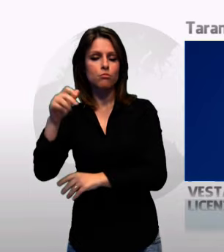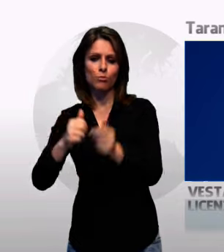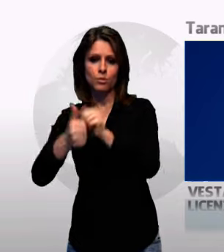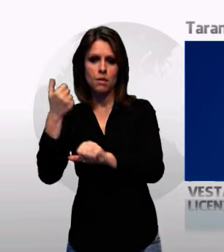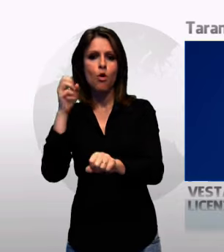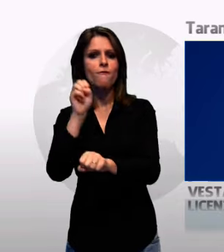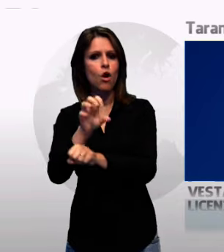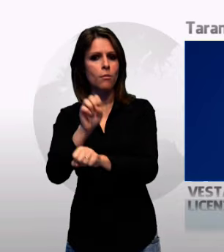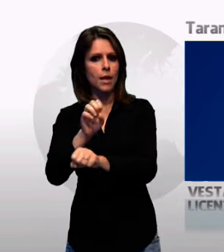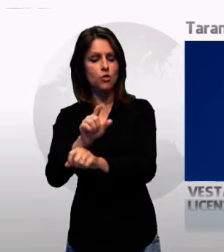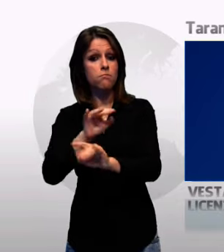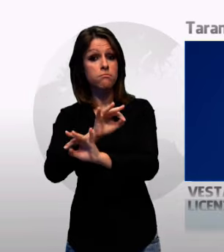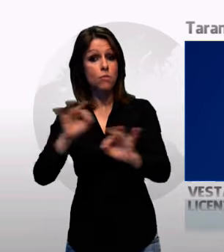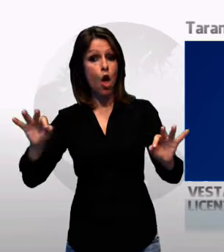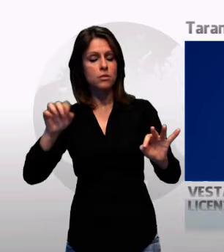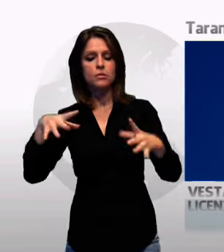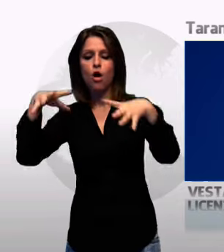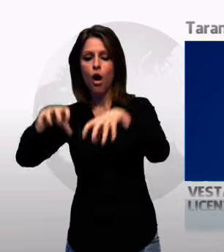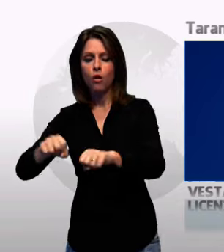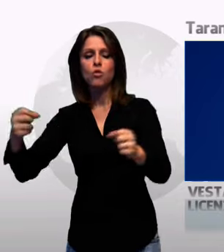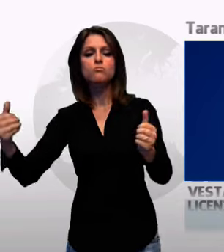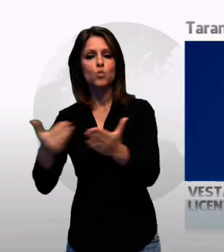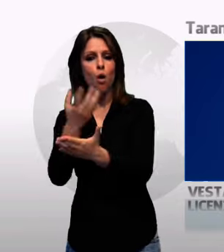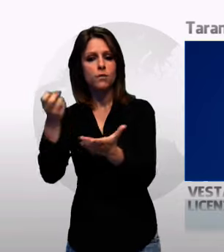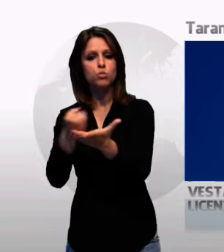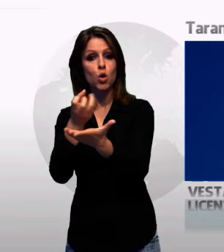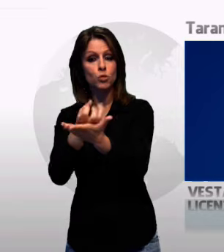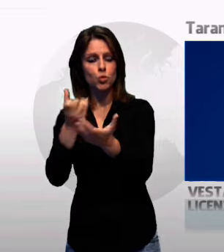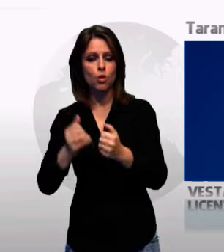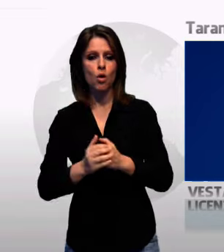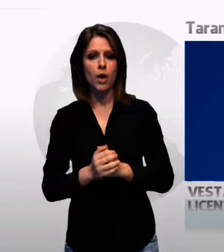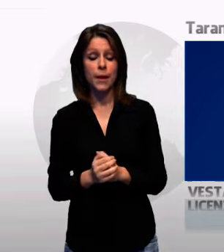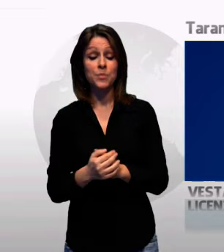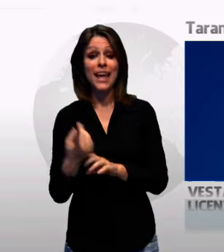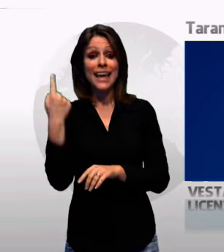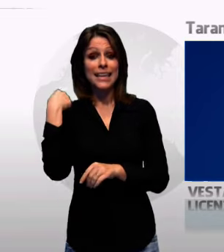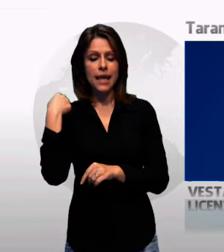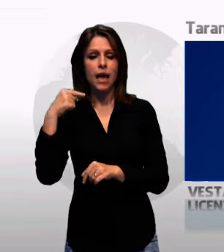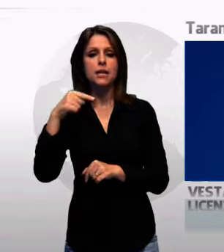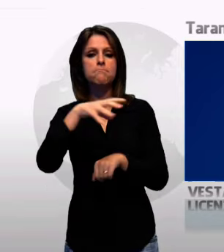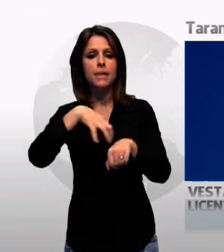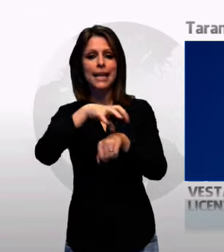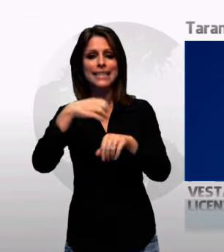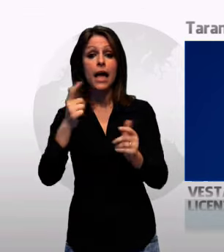produzione. L'accordo è stato firmato ieri al Ministero dello sviluppo economico.